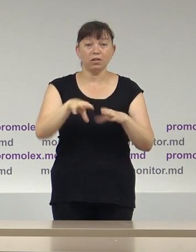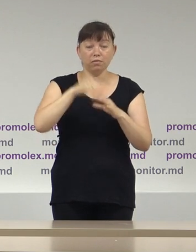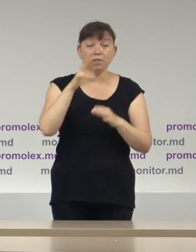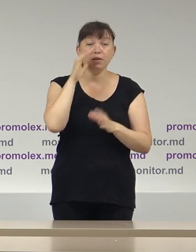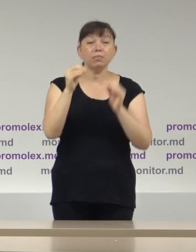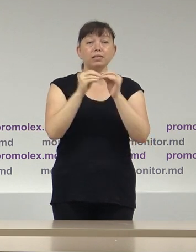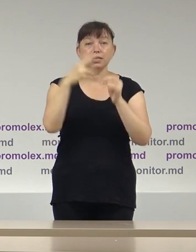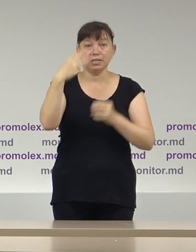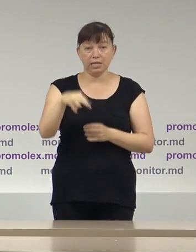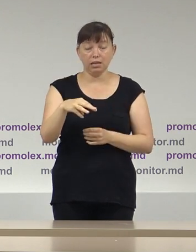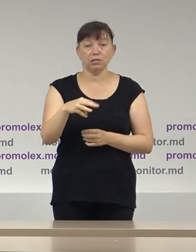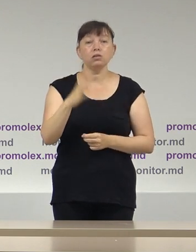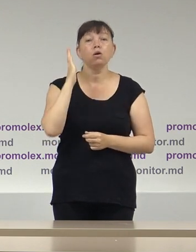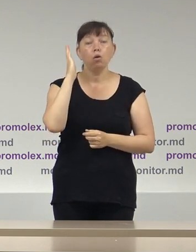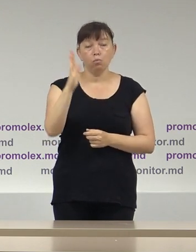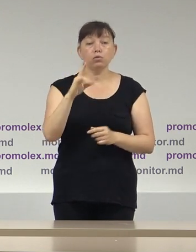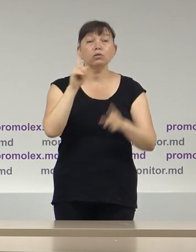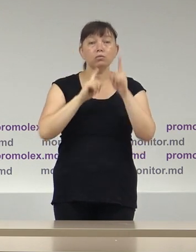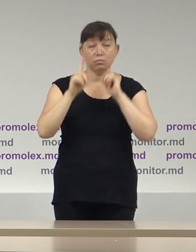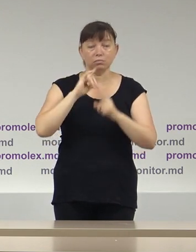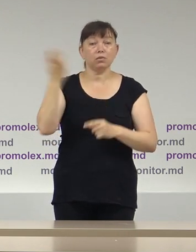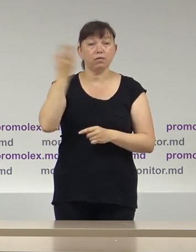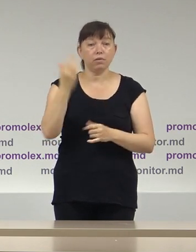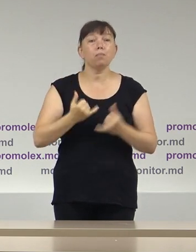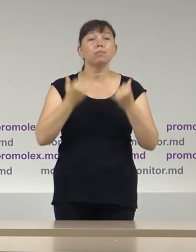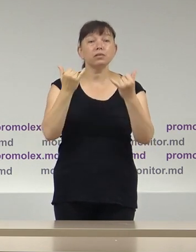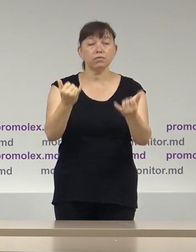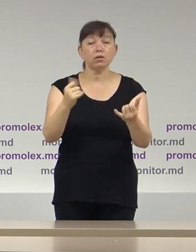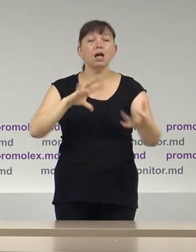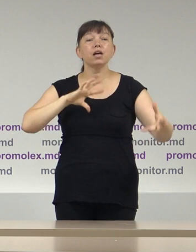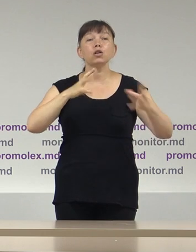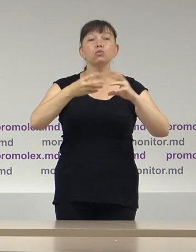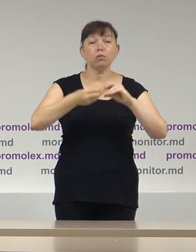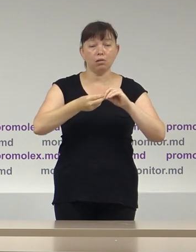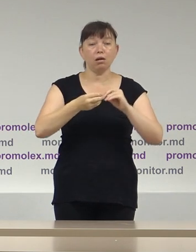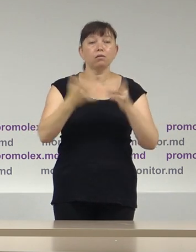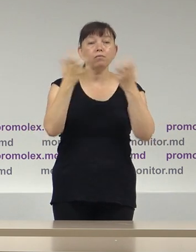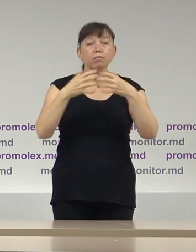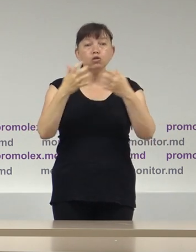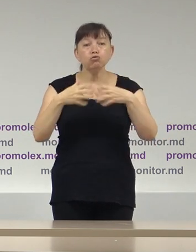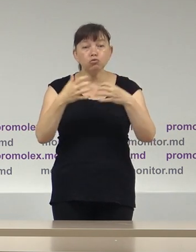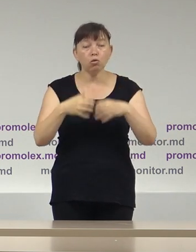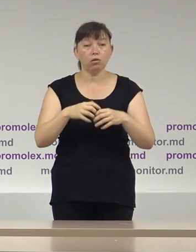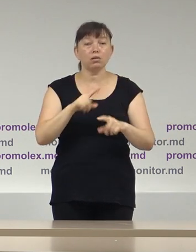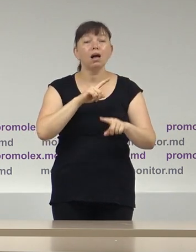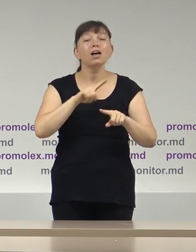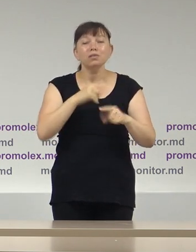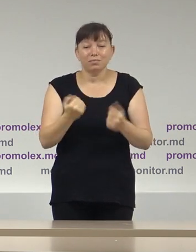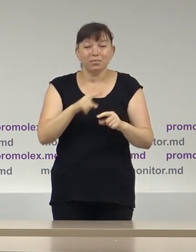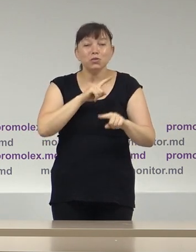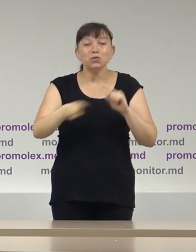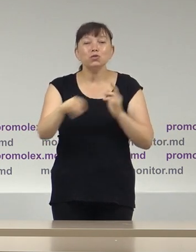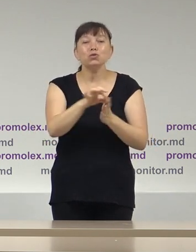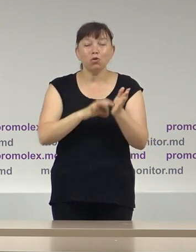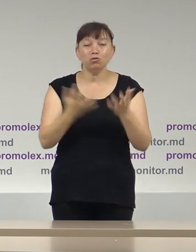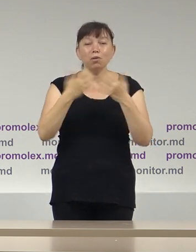orele 10.30, vom avea conferință de presă dedicată prezentării rezultatelor numărării rapide a voturilor